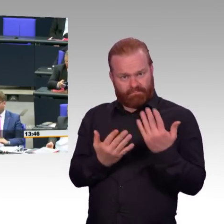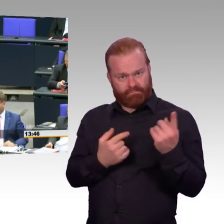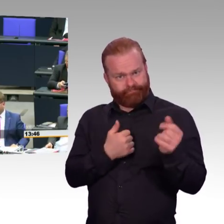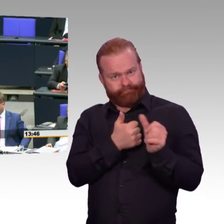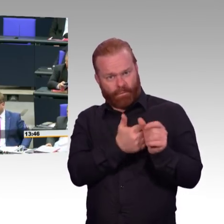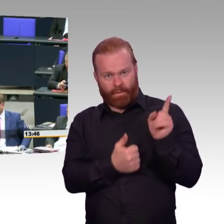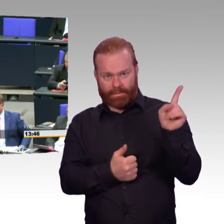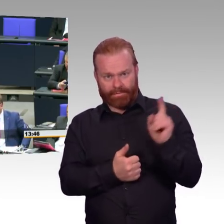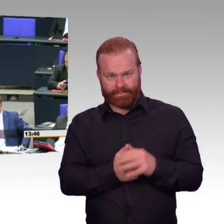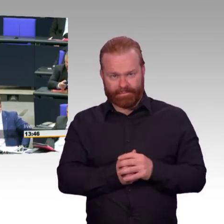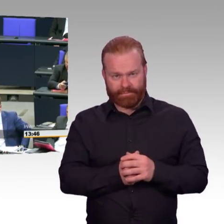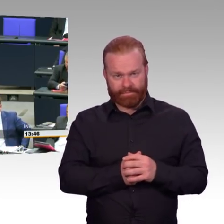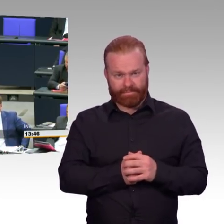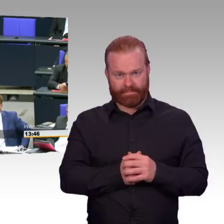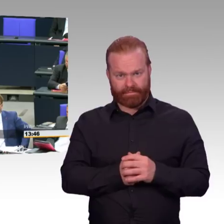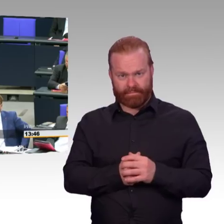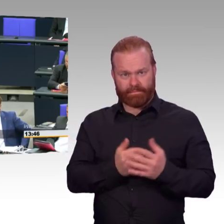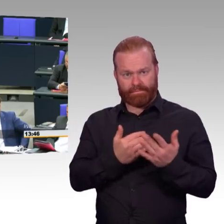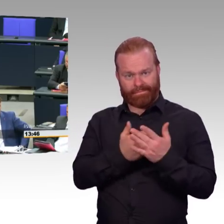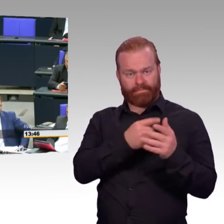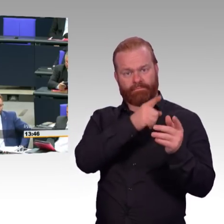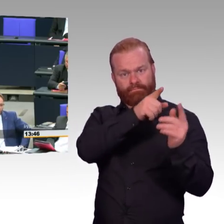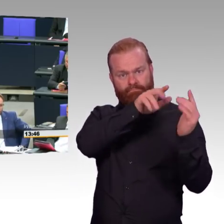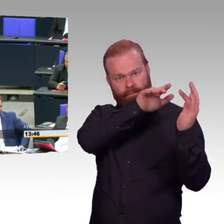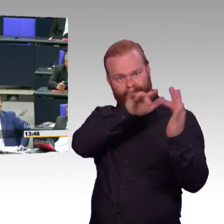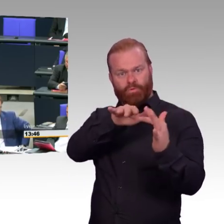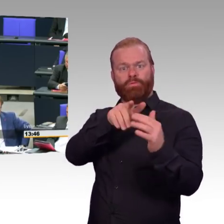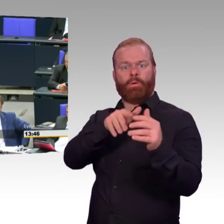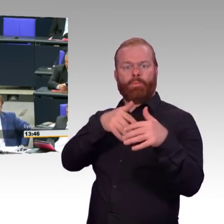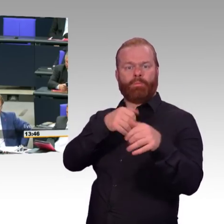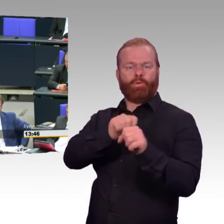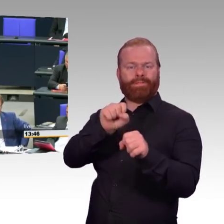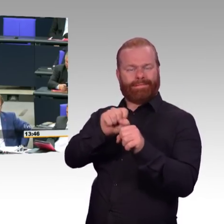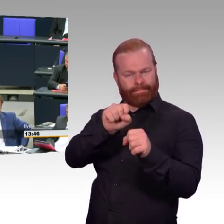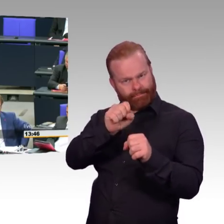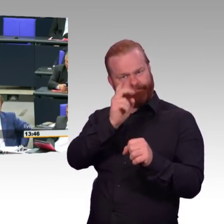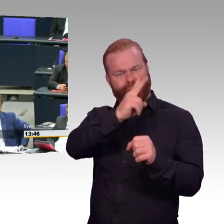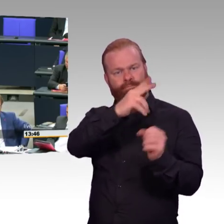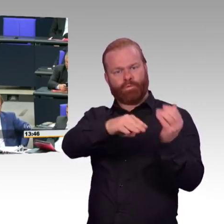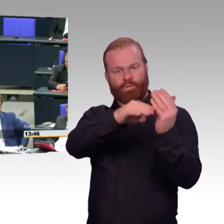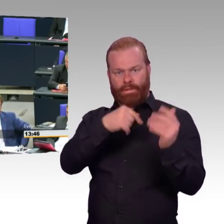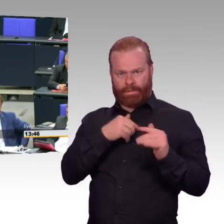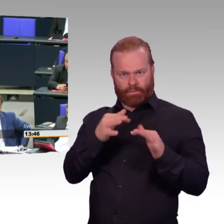genauso wie wir es tun, haben genauso Fridays for Future und die Schülerinnen und Schüler auf diese Profis gehört. Und das ist richtig so.